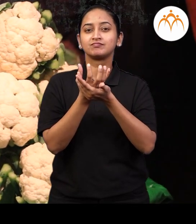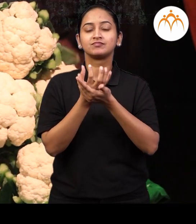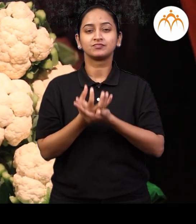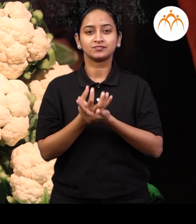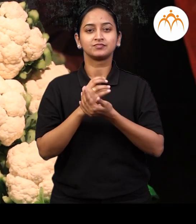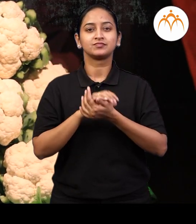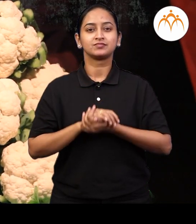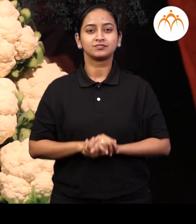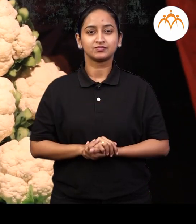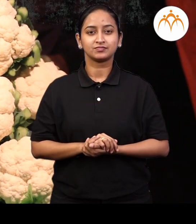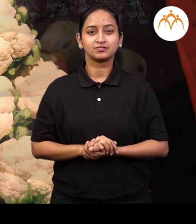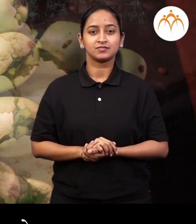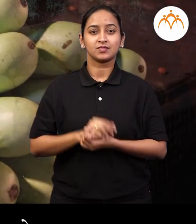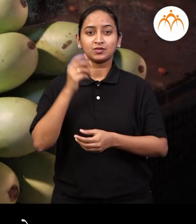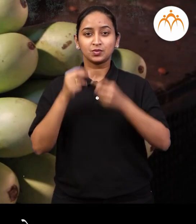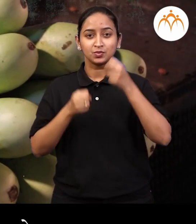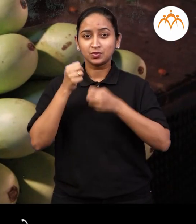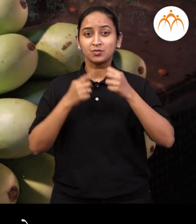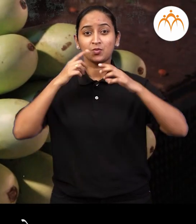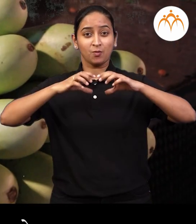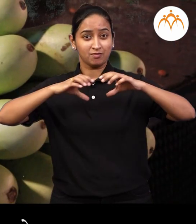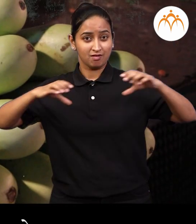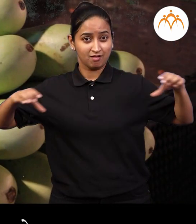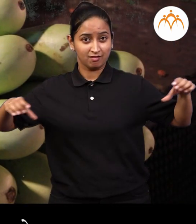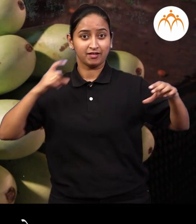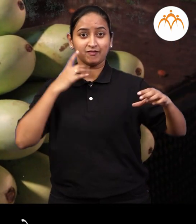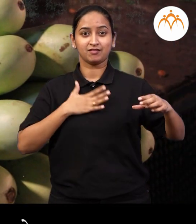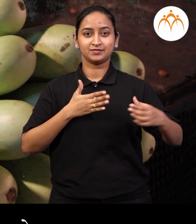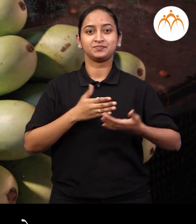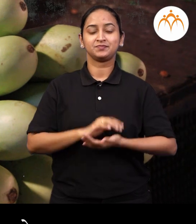दुधिभोप्रा आहे